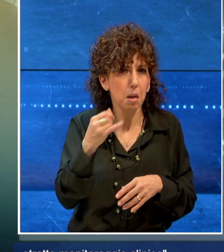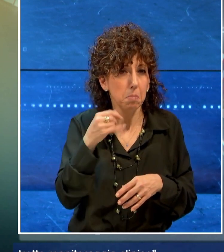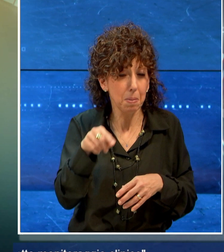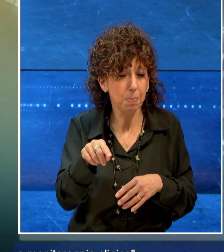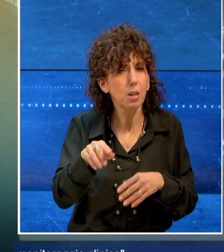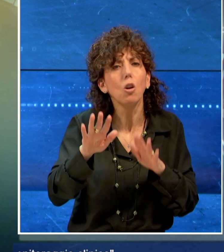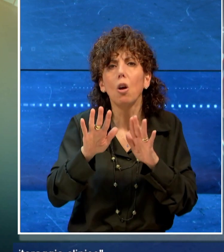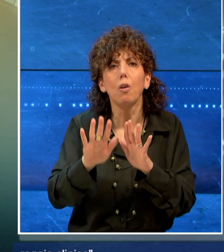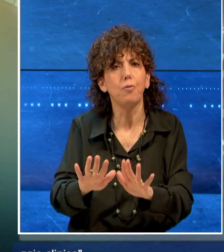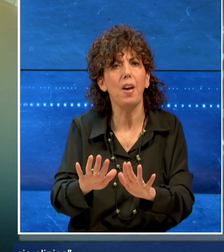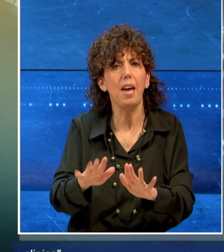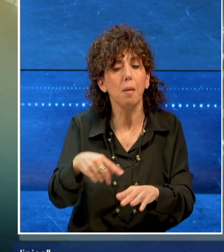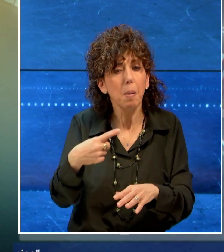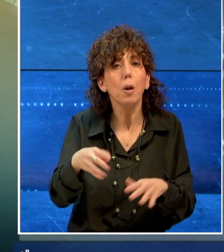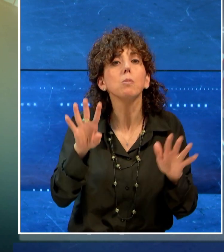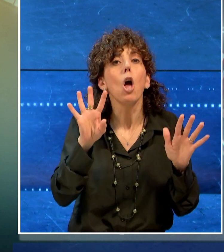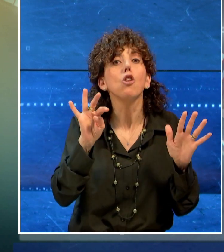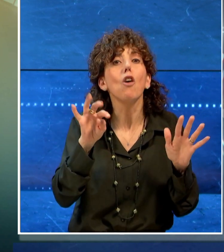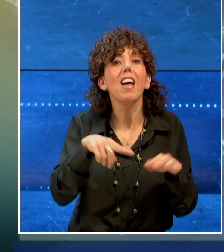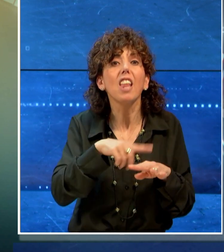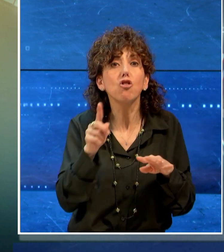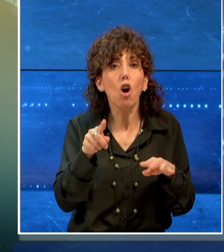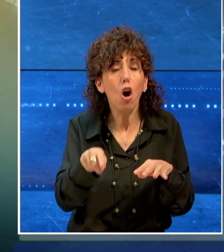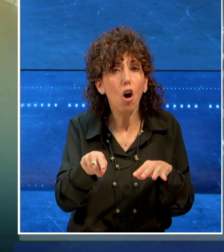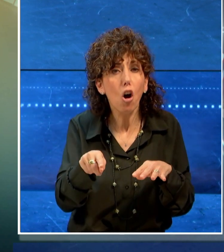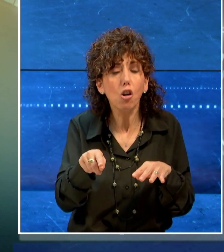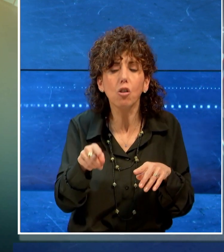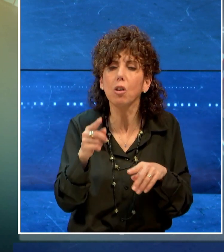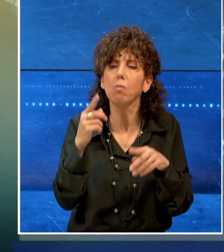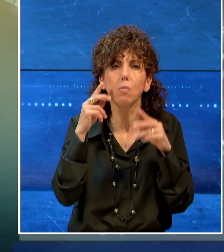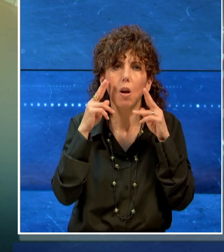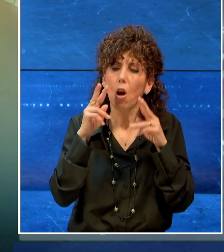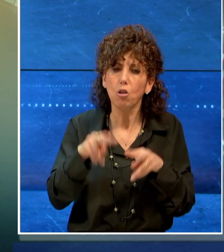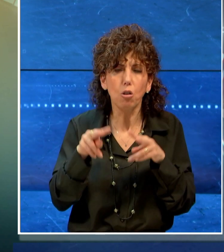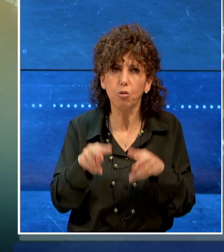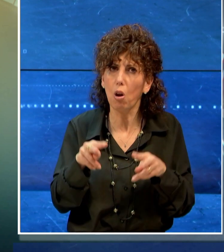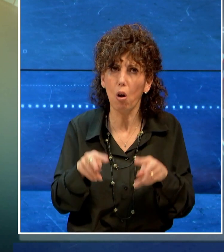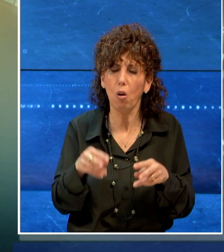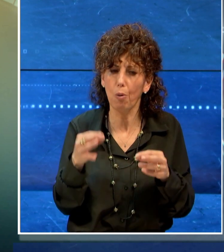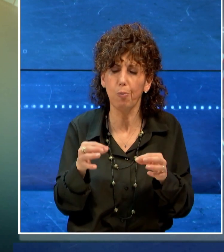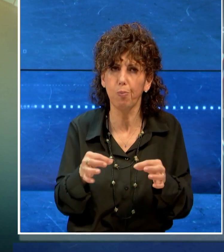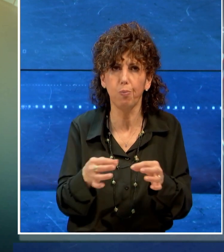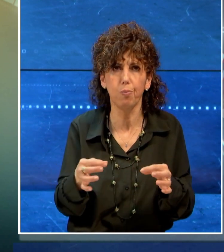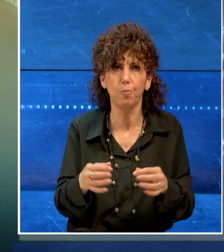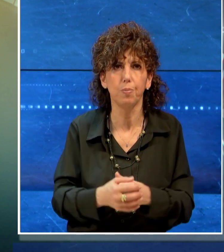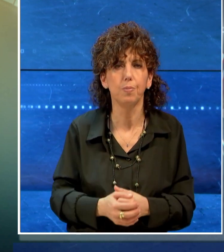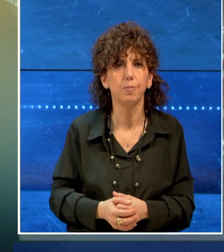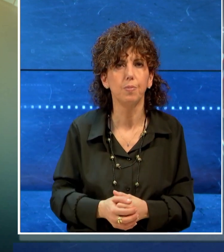resterà nei prossimi 90 giorni in stretto monitoraggio clinico.